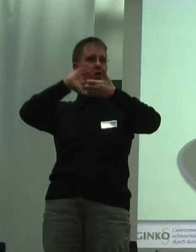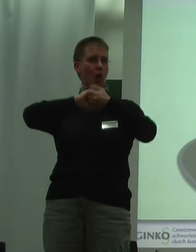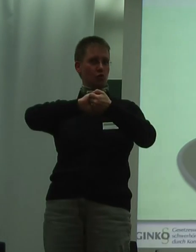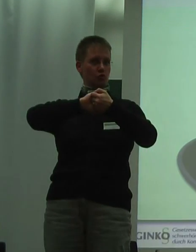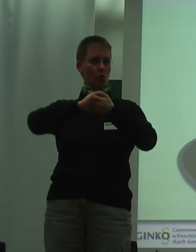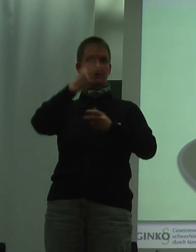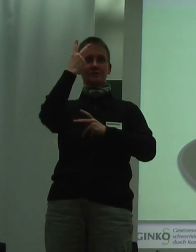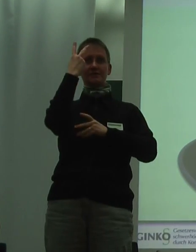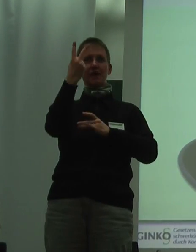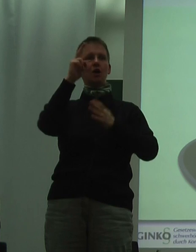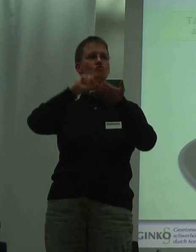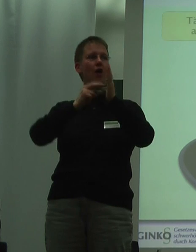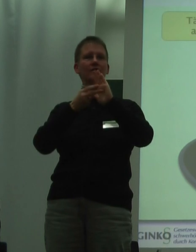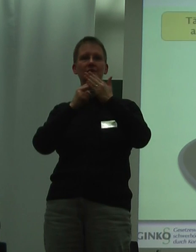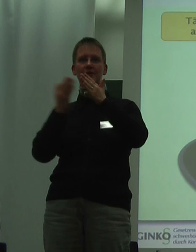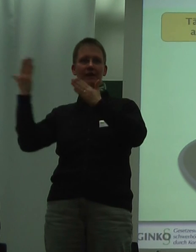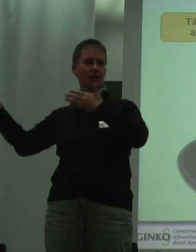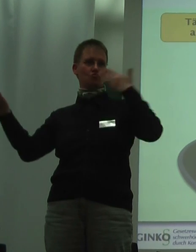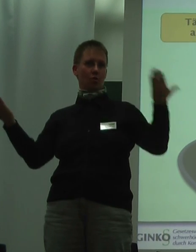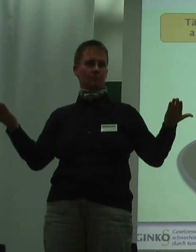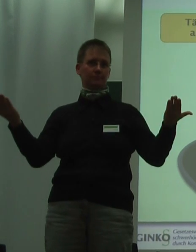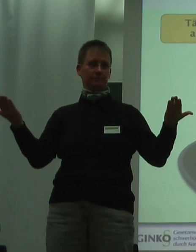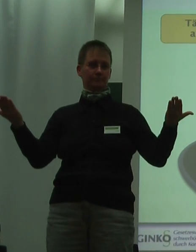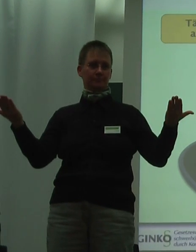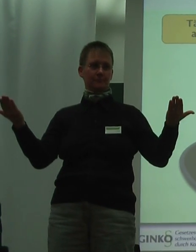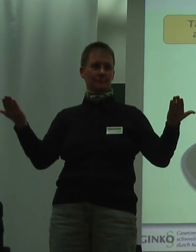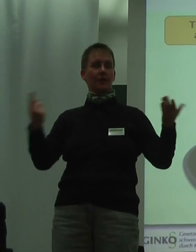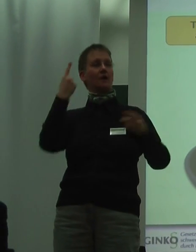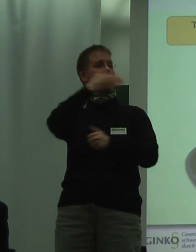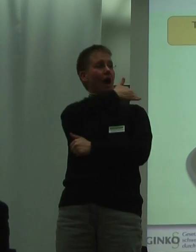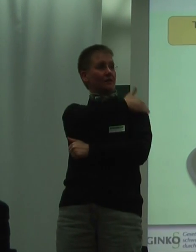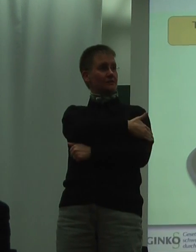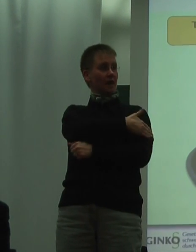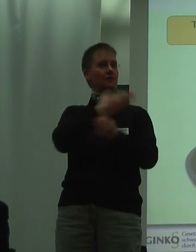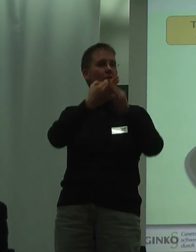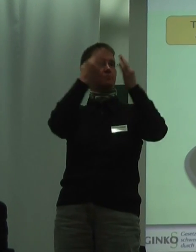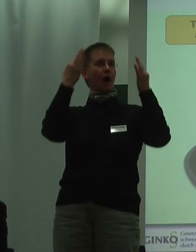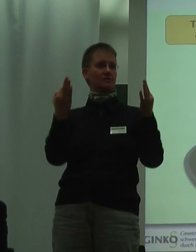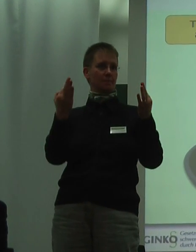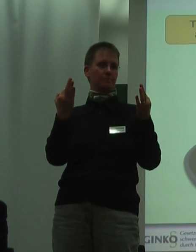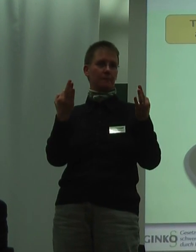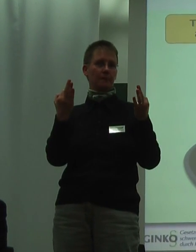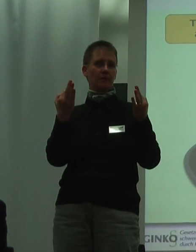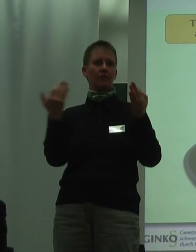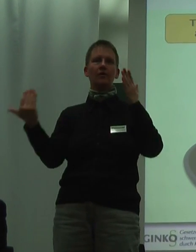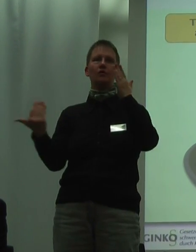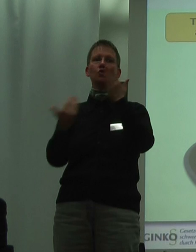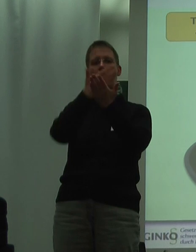Strategien gegenübergestellt. Auf der einen Seite stehen Maßnahmen, die auf eine Neuzuteilung der zu